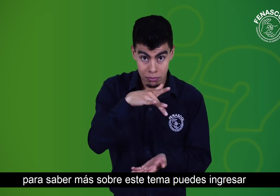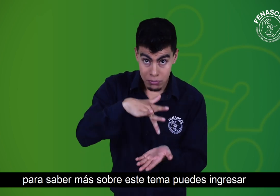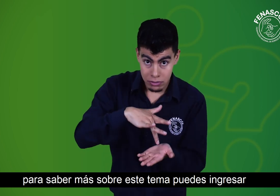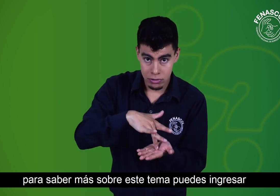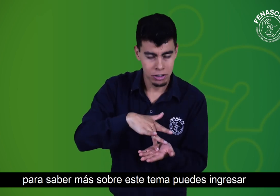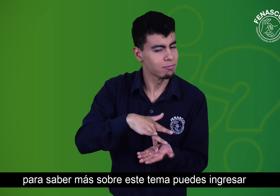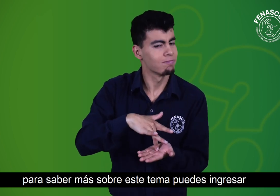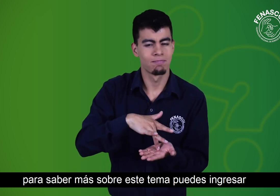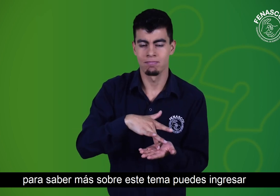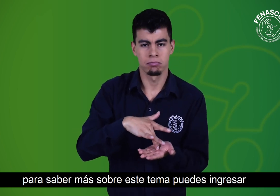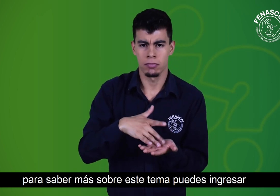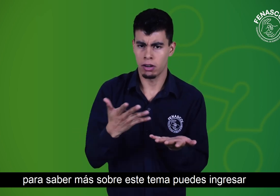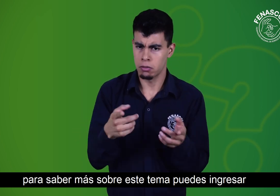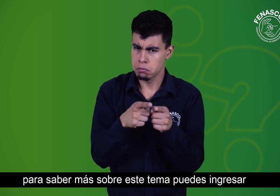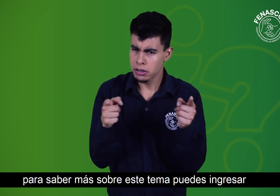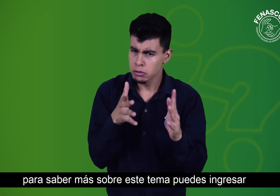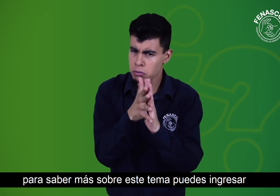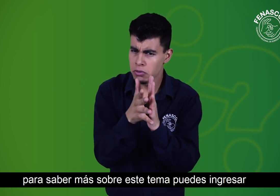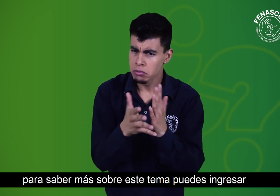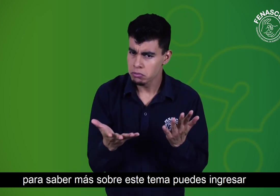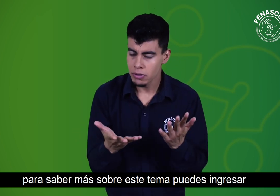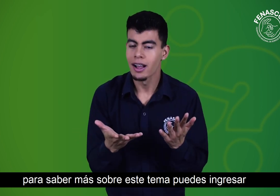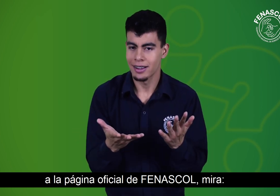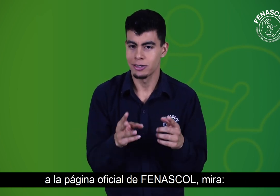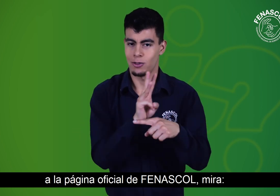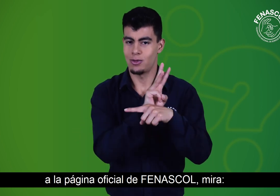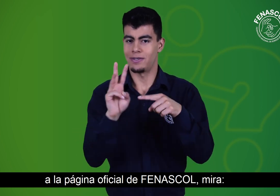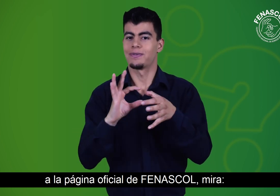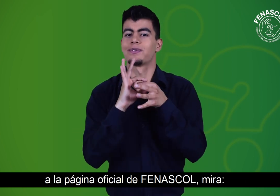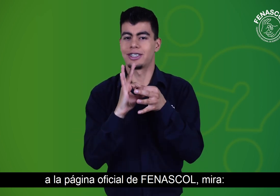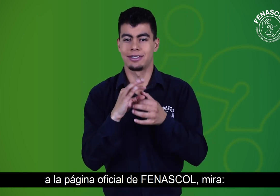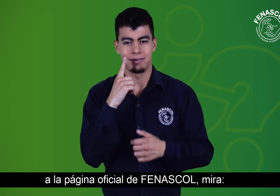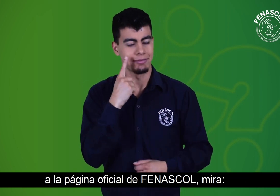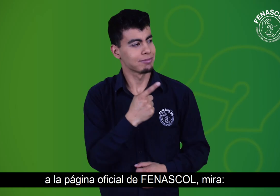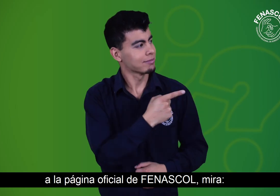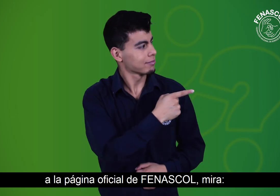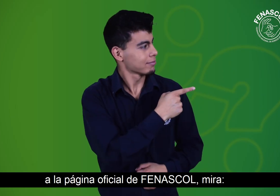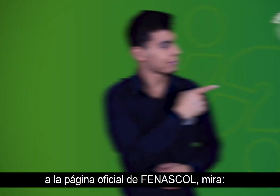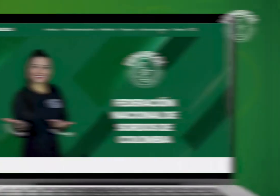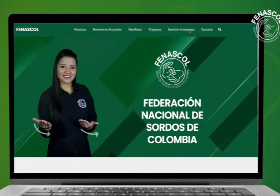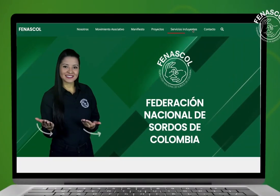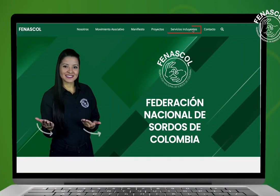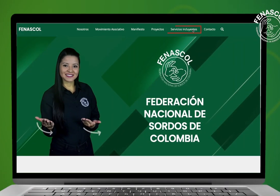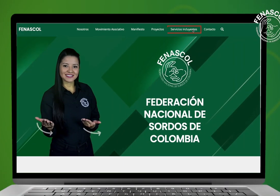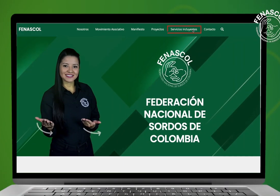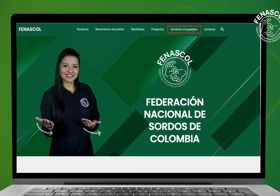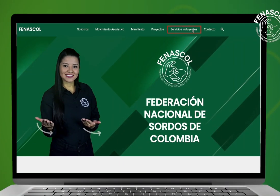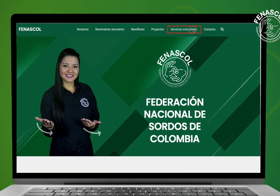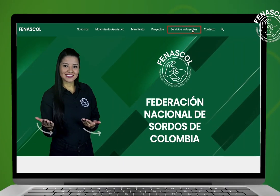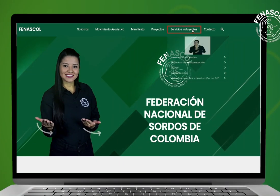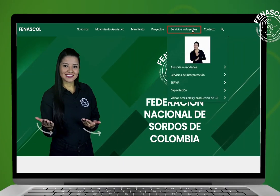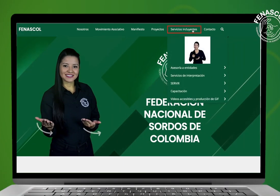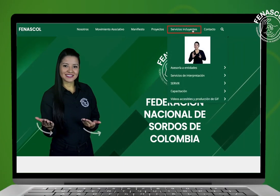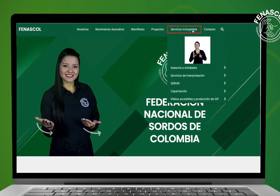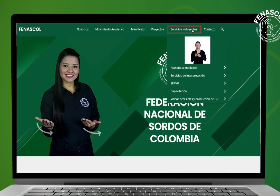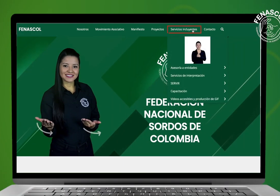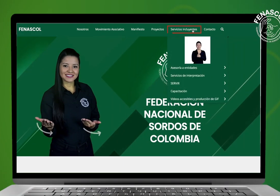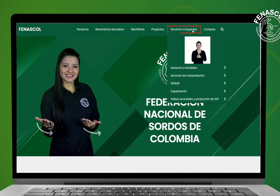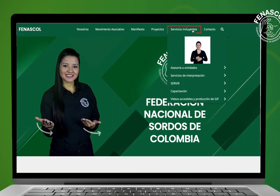saber más sobre este tema, puedes ingresar a la página oficial de FENASCOL. Mira. En el menú Servicios Incluyentes,